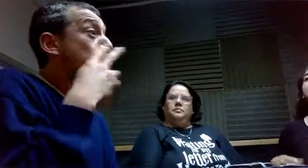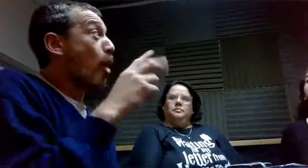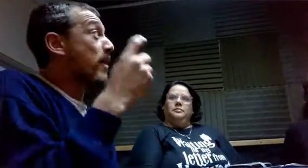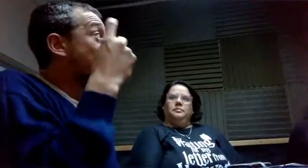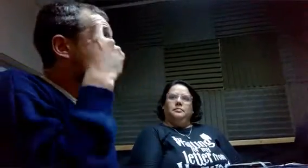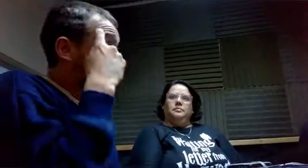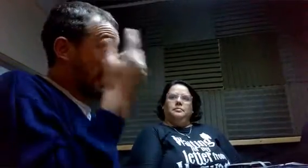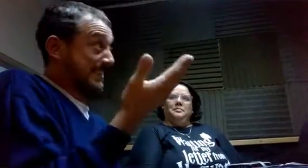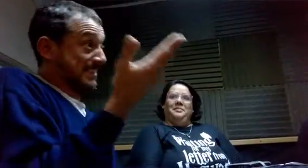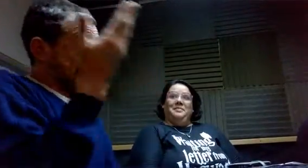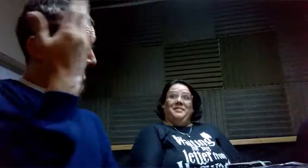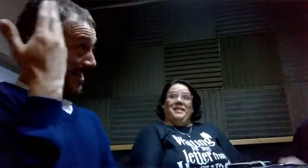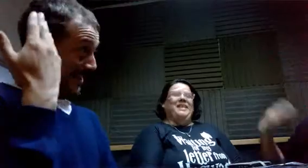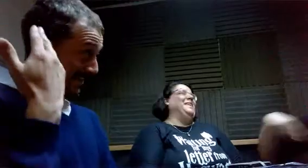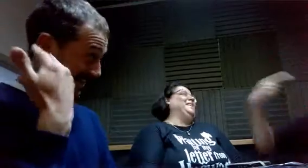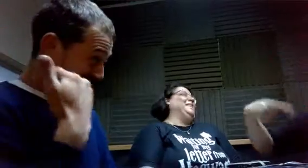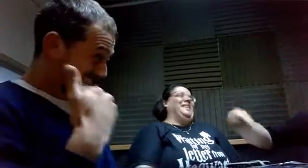Toma. Hasta el 2000. No.